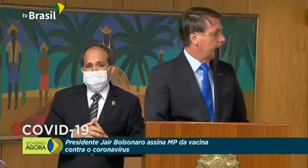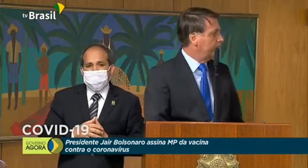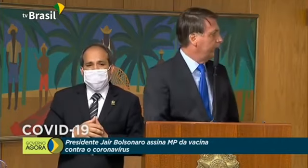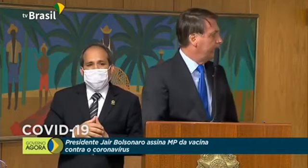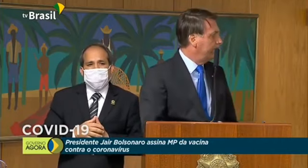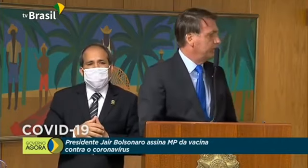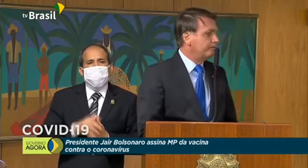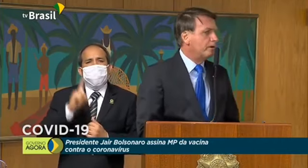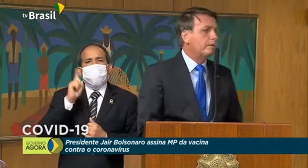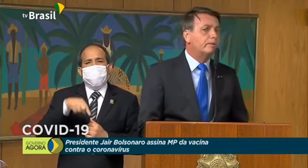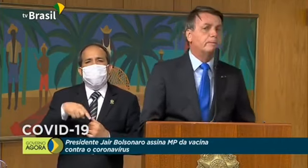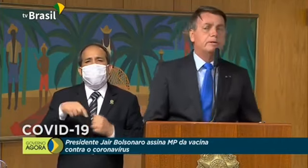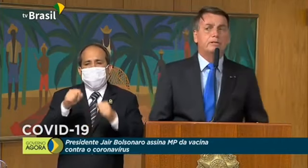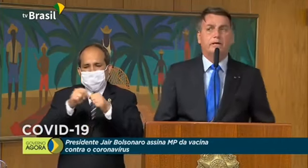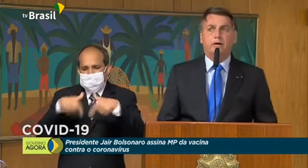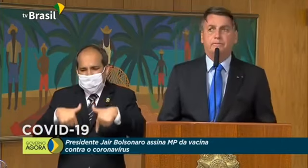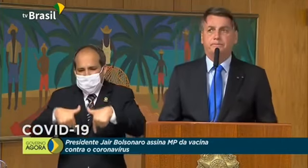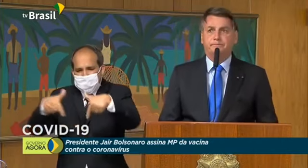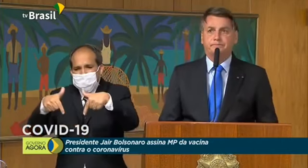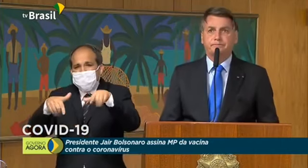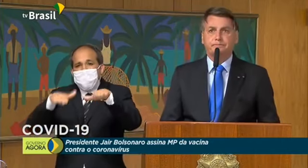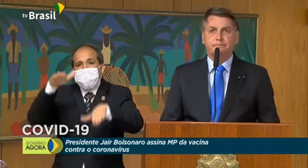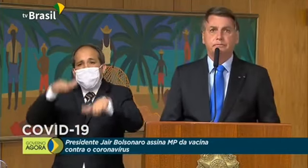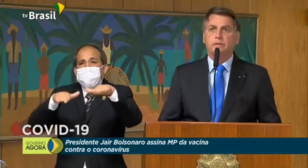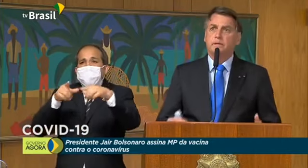Isso foi feito de forma proporcional.